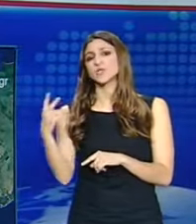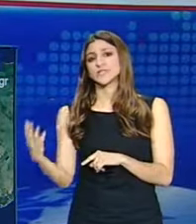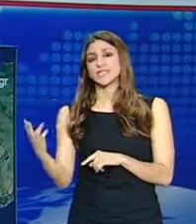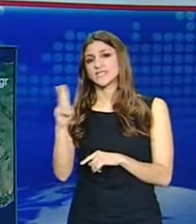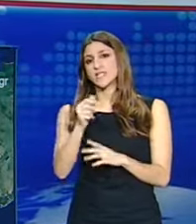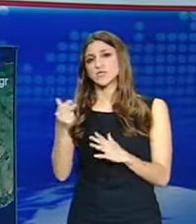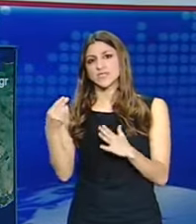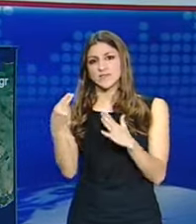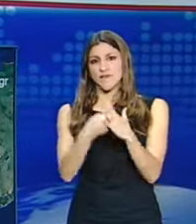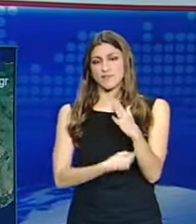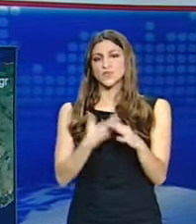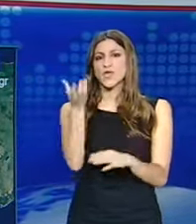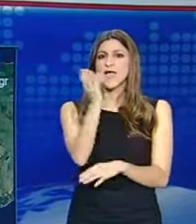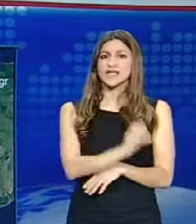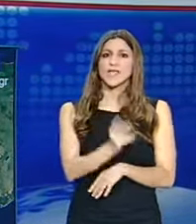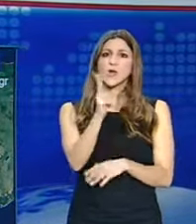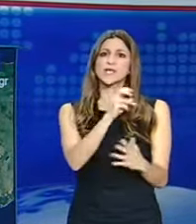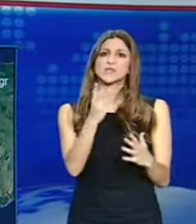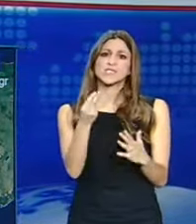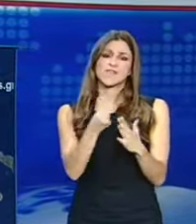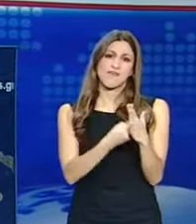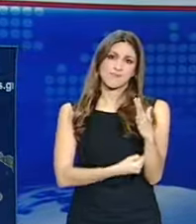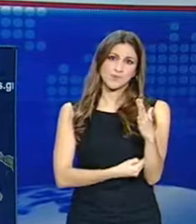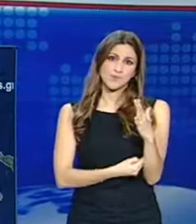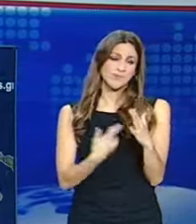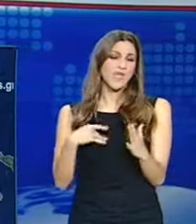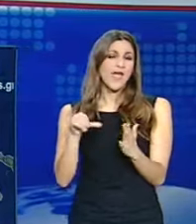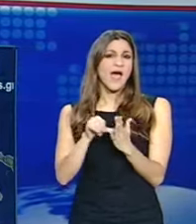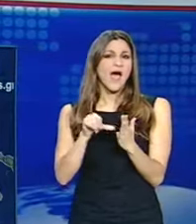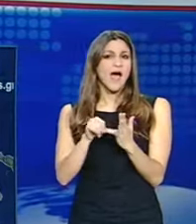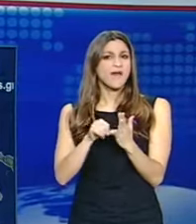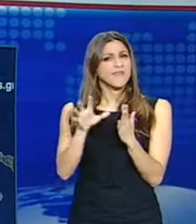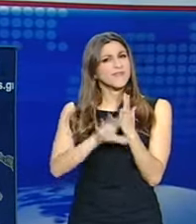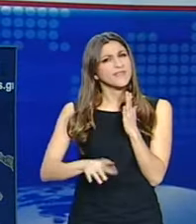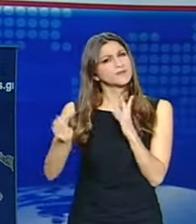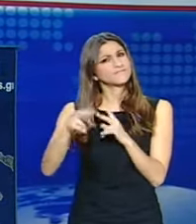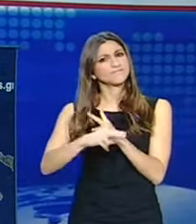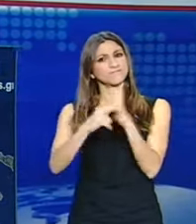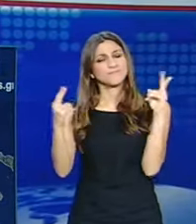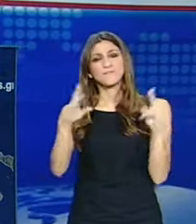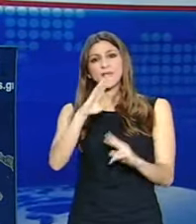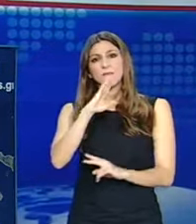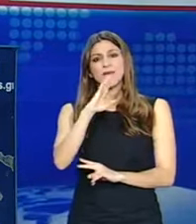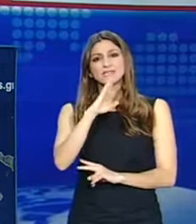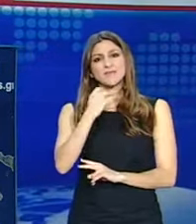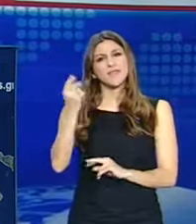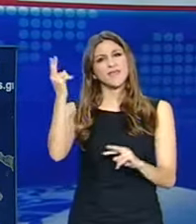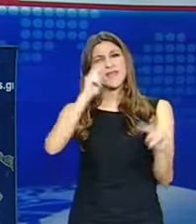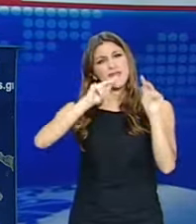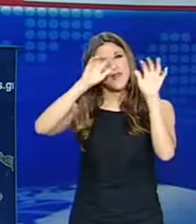βαθμούς και στο Αιγαίο έως 23 βαθμούς. Στην Αττική ο καιρός θα είναι αρχικά έφρυος. Από το μεσημέρι θα σημειωθούν αραιές νεφώσεις οι οποίες